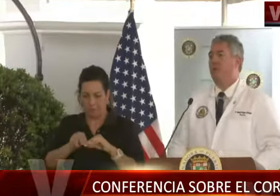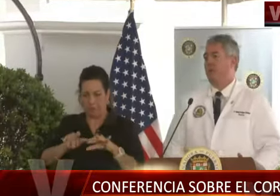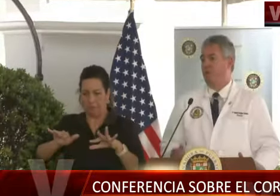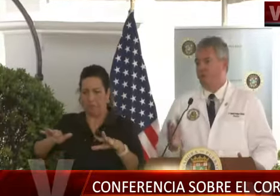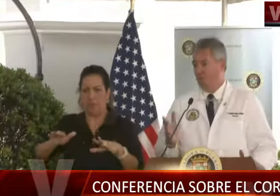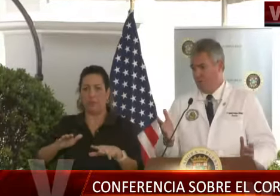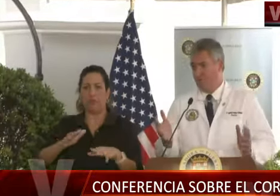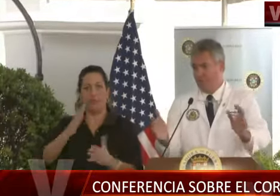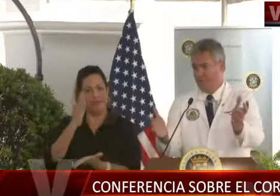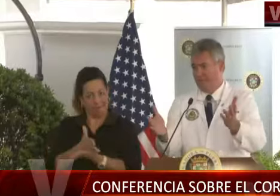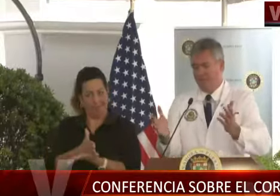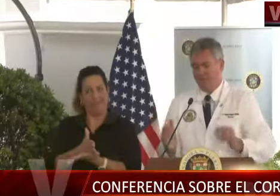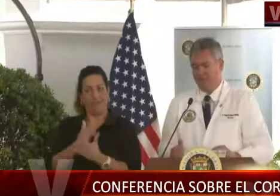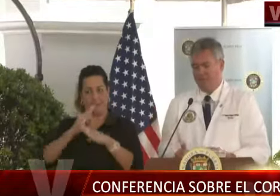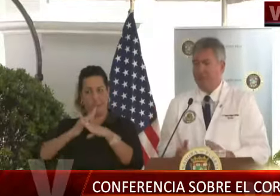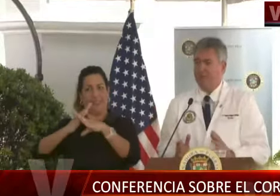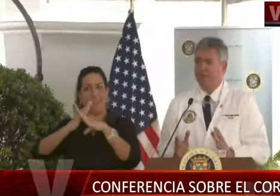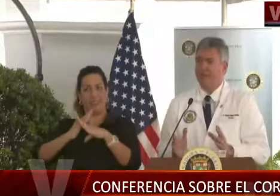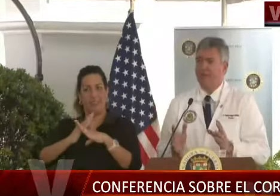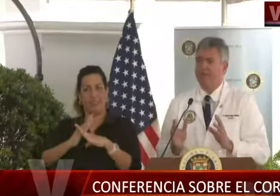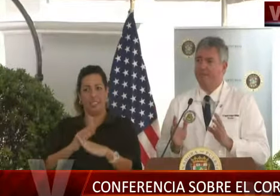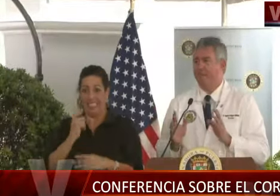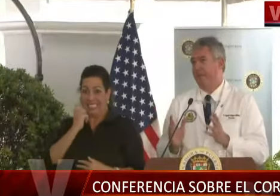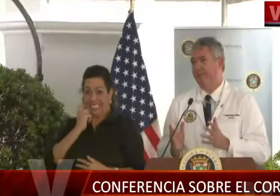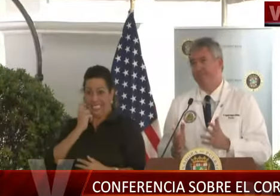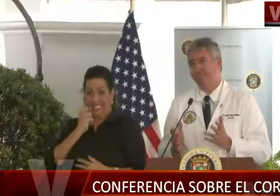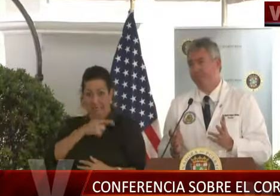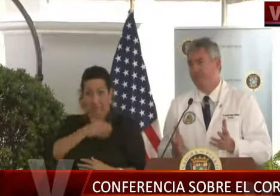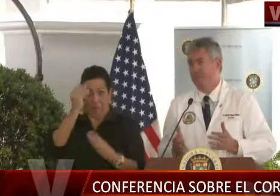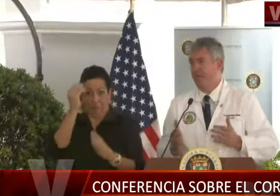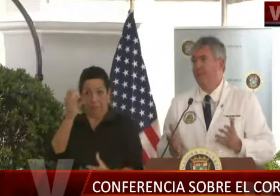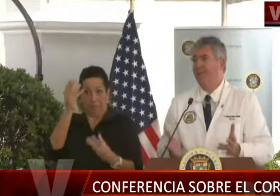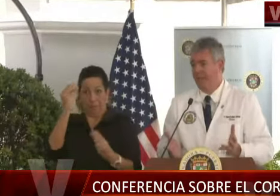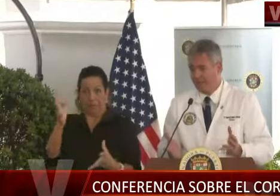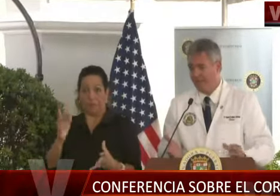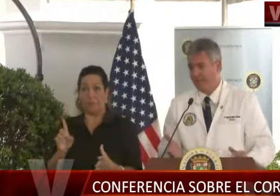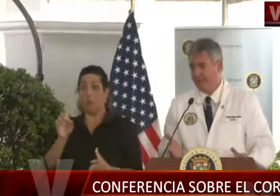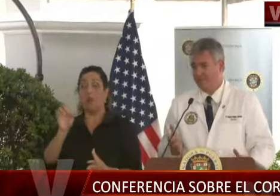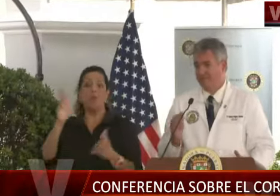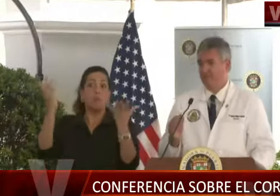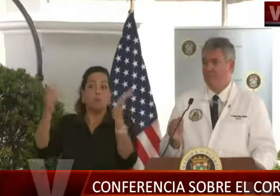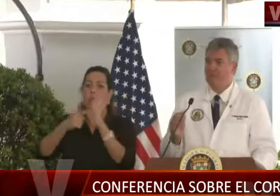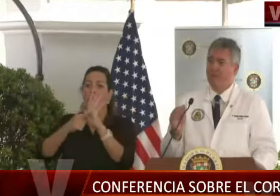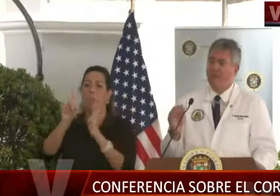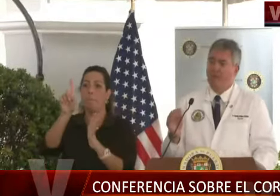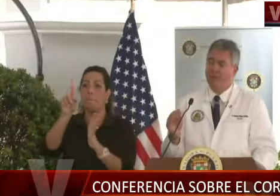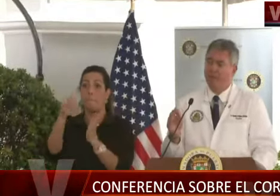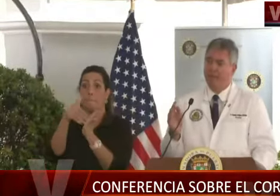Sabemos que, como presentaron hace un ratito, de mil pacientes,